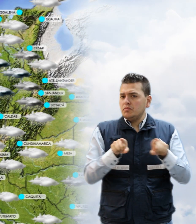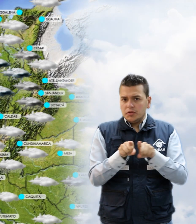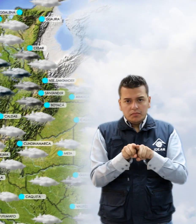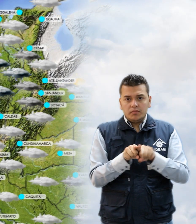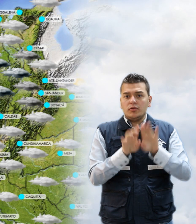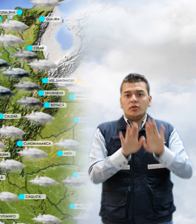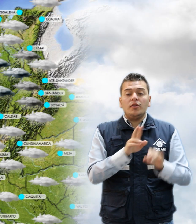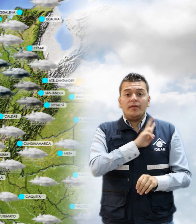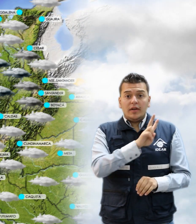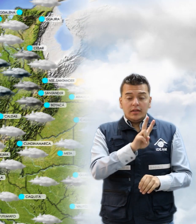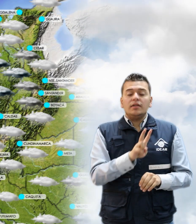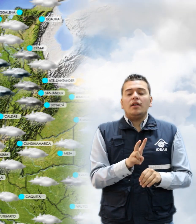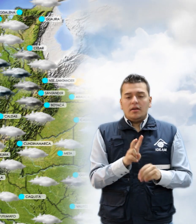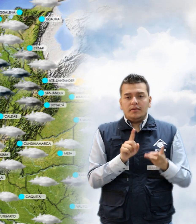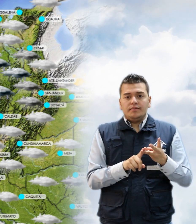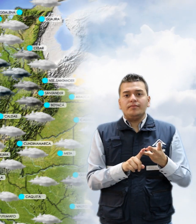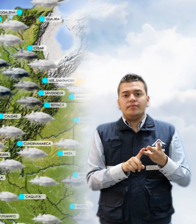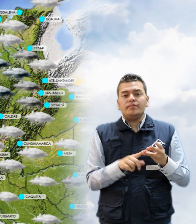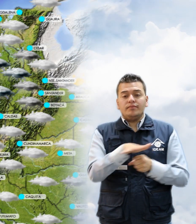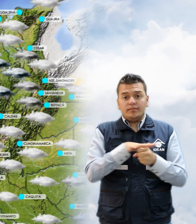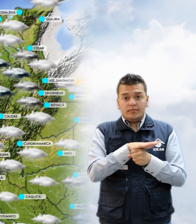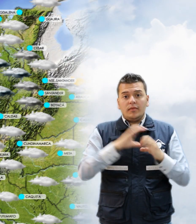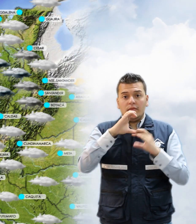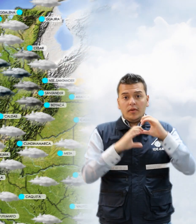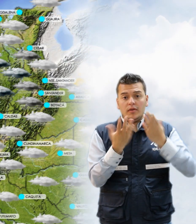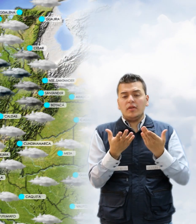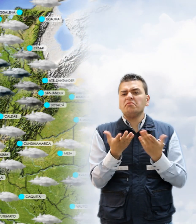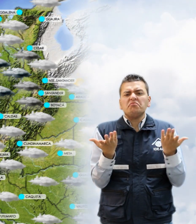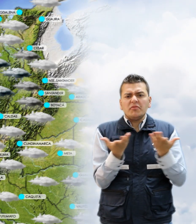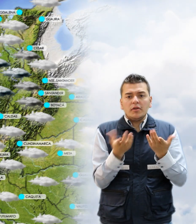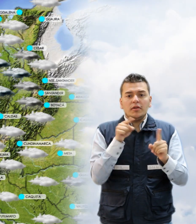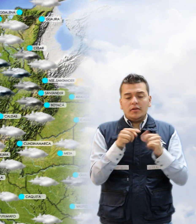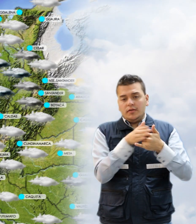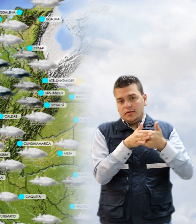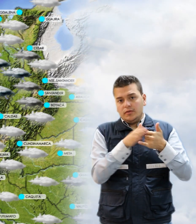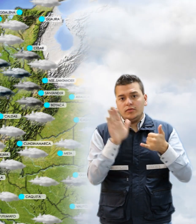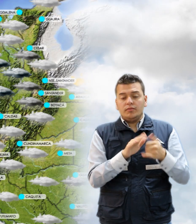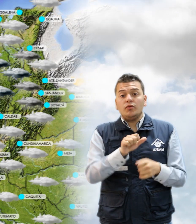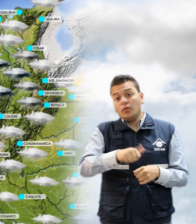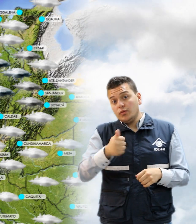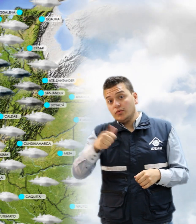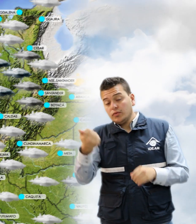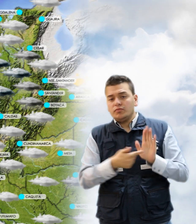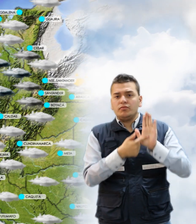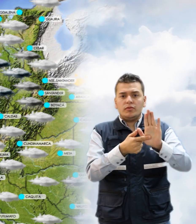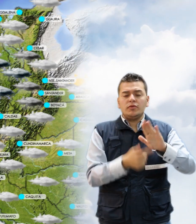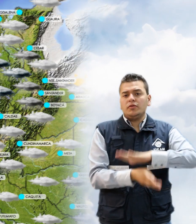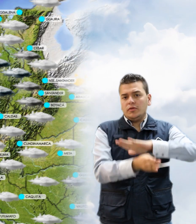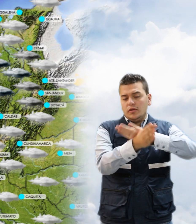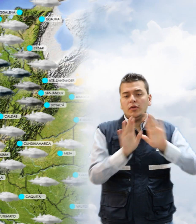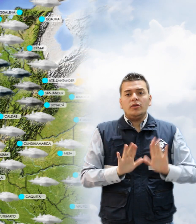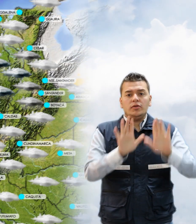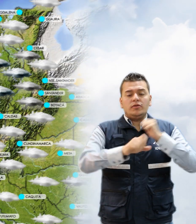departamento de Valle del Cauca y en el departamento del Cauca en especial hacia el litoral. El resto de la región prevalecerá con condiciones